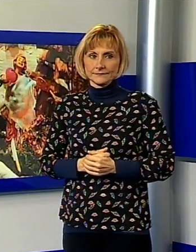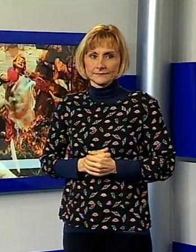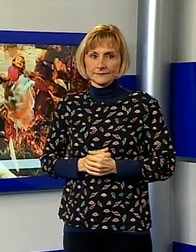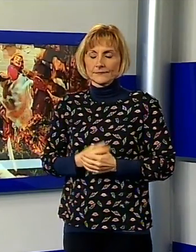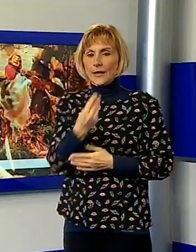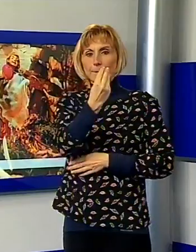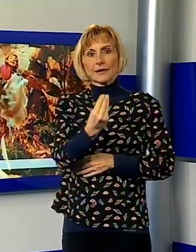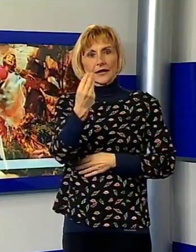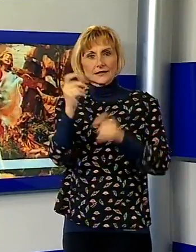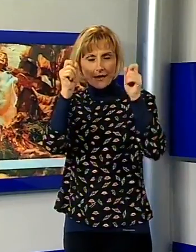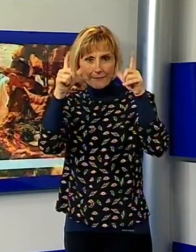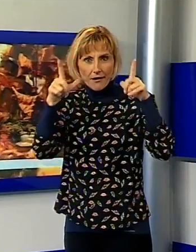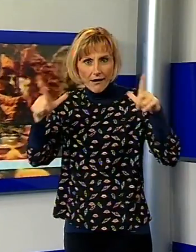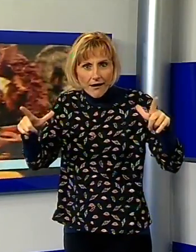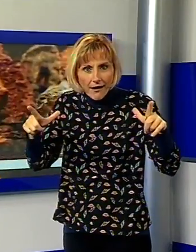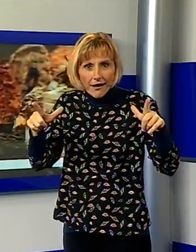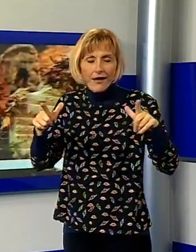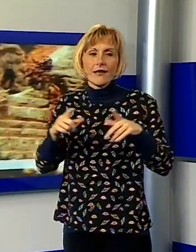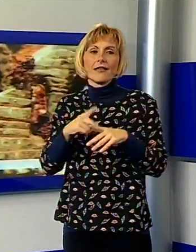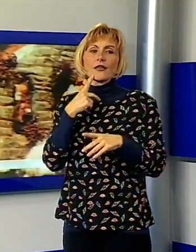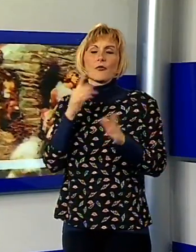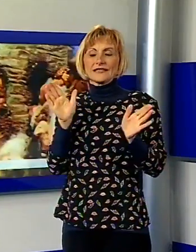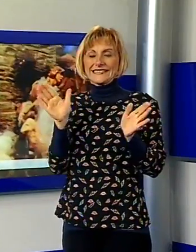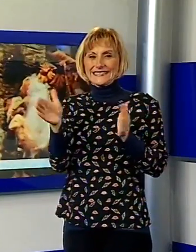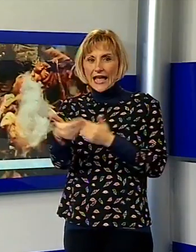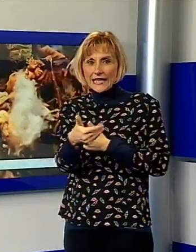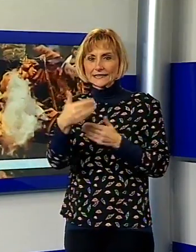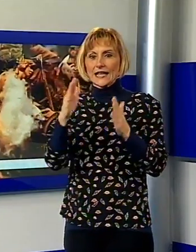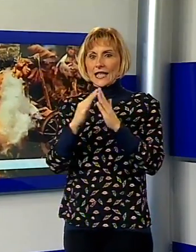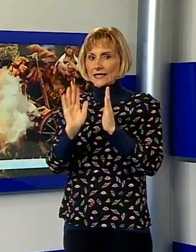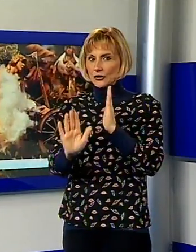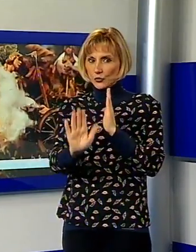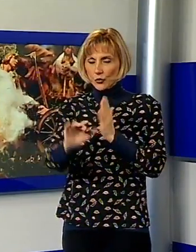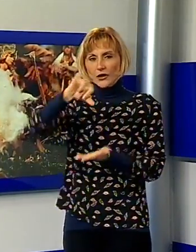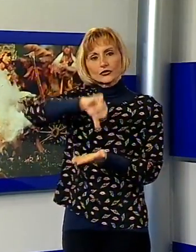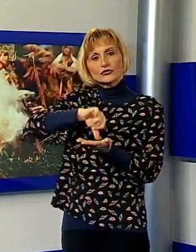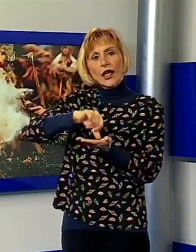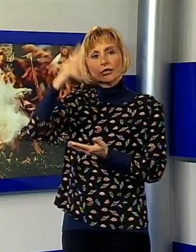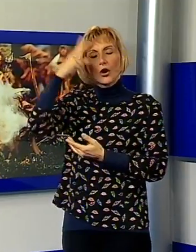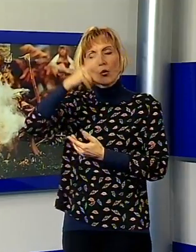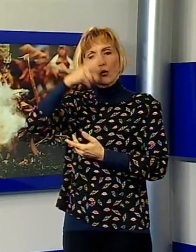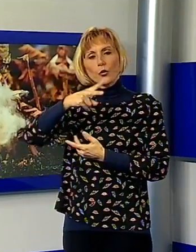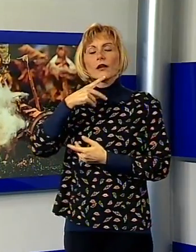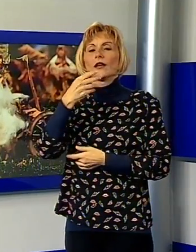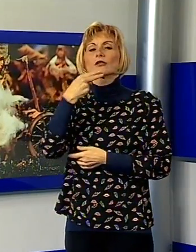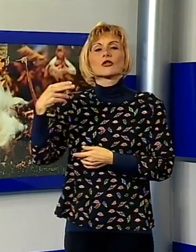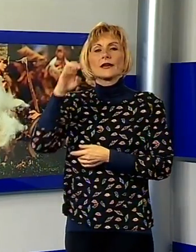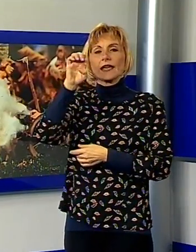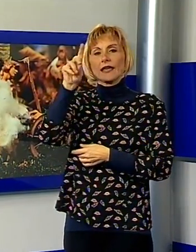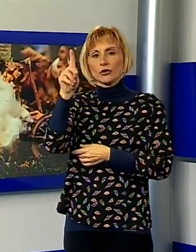presepe sorprendente, quello allestito in una stanza della sua abitazione in centro storico a Lucca da Edoardo Marchi, soprattutto